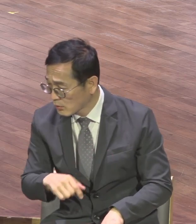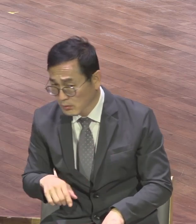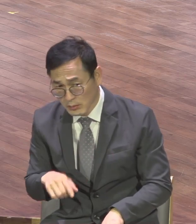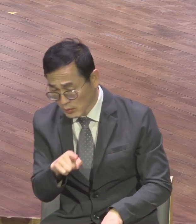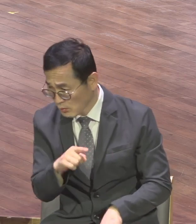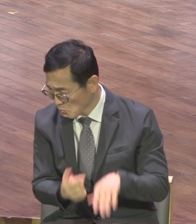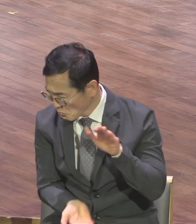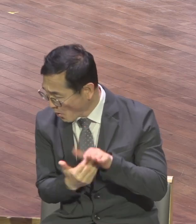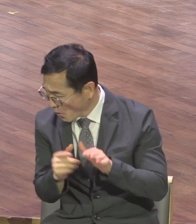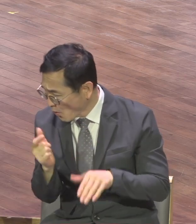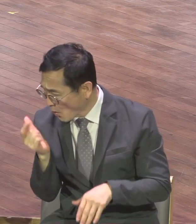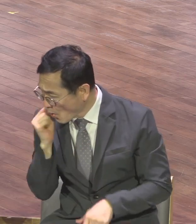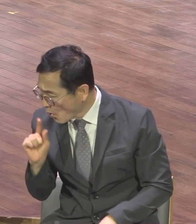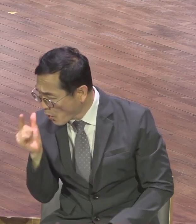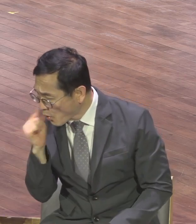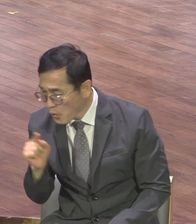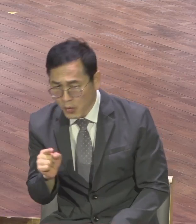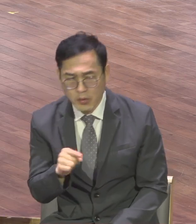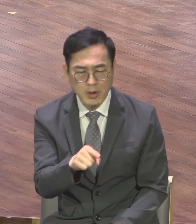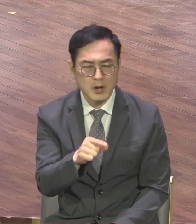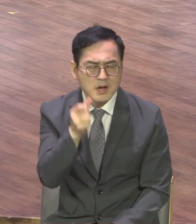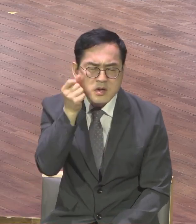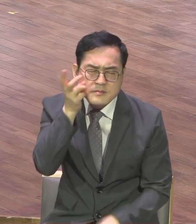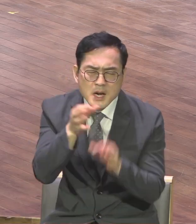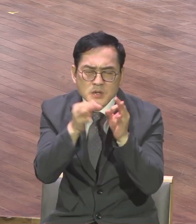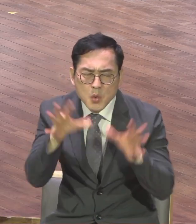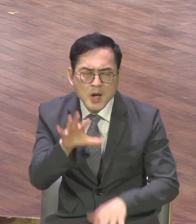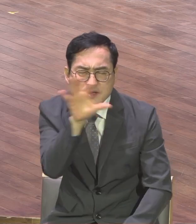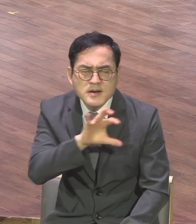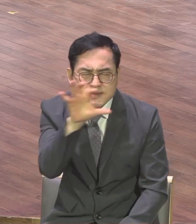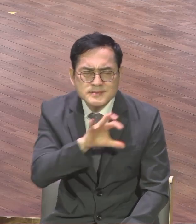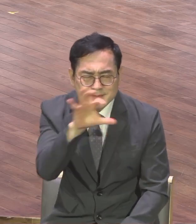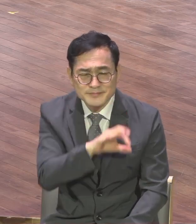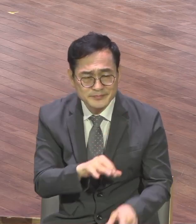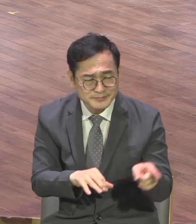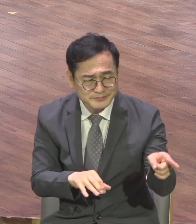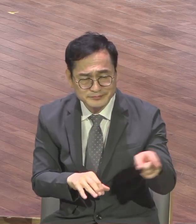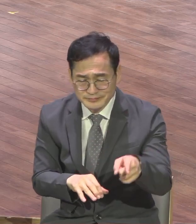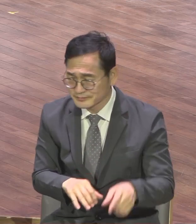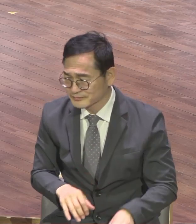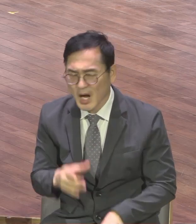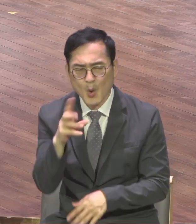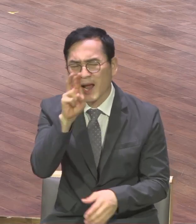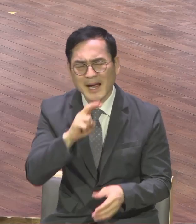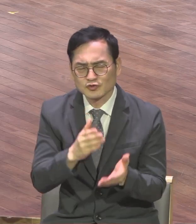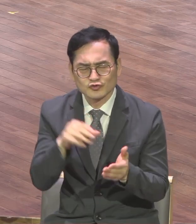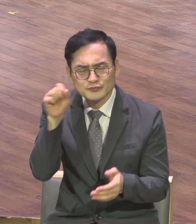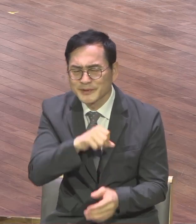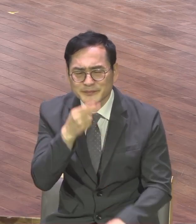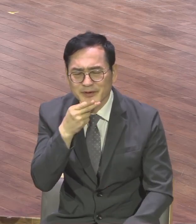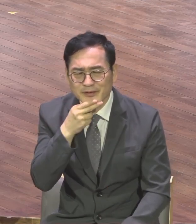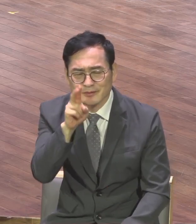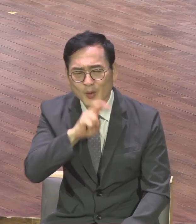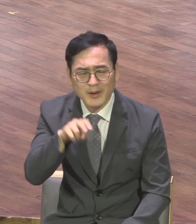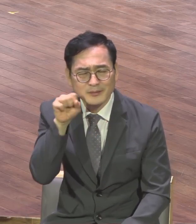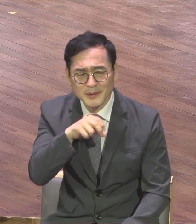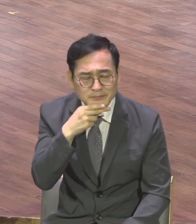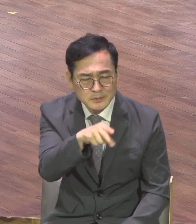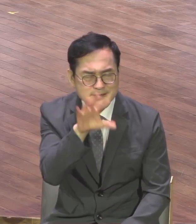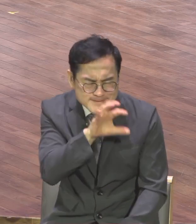와가지고 그리고 쟤 누구야 쟤 삼성단입니다 쟤 누구야 쟤 경찰이에요 쟤 누구야 전부